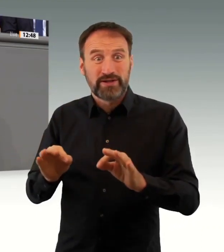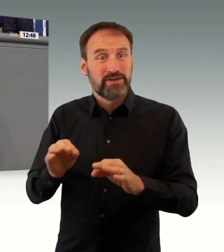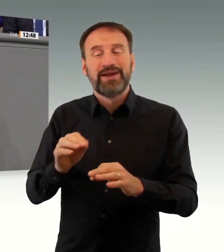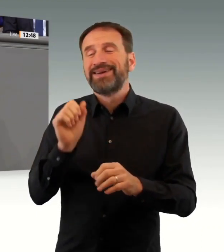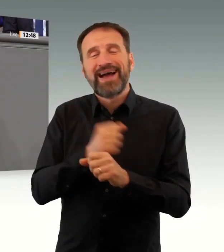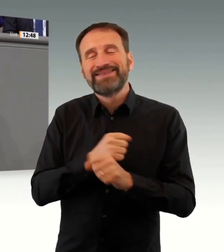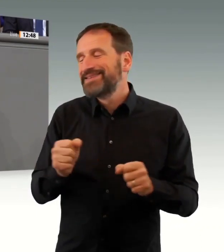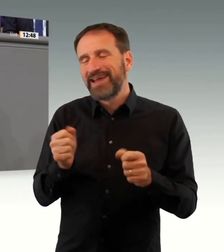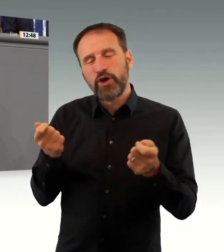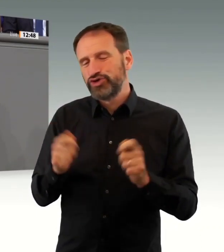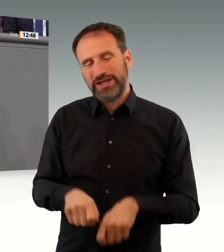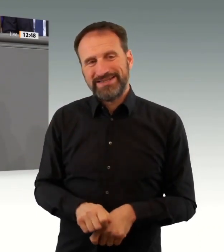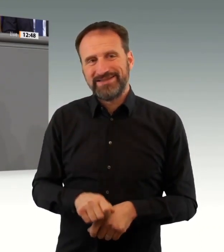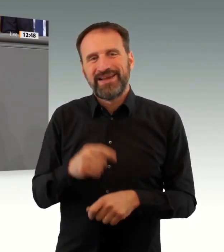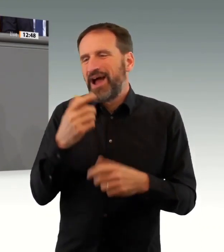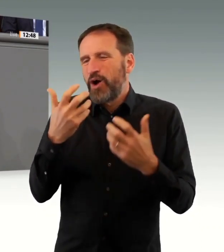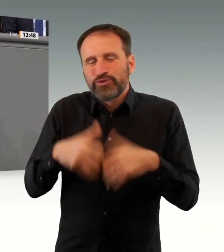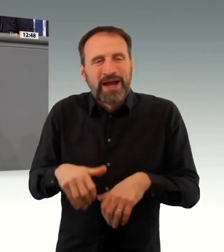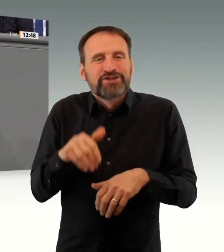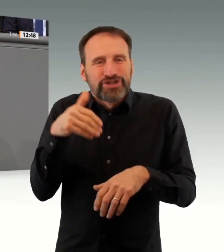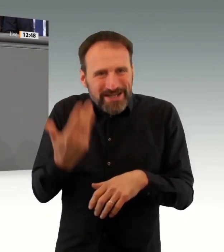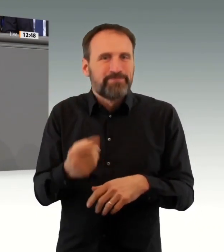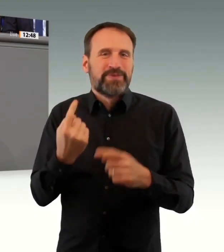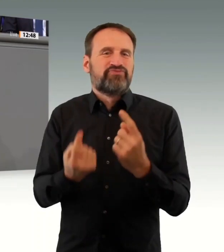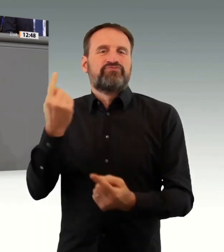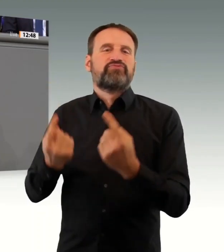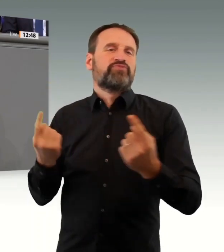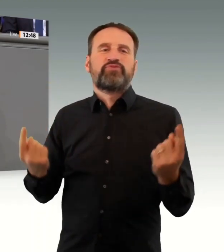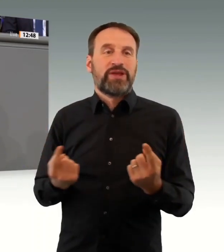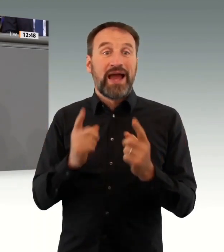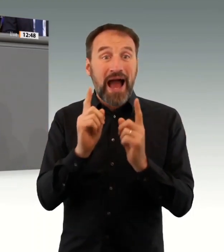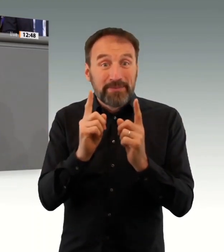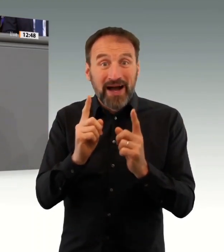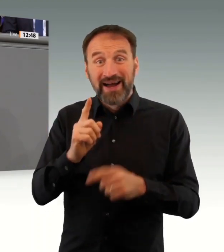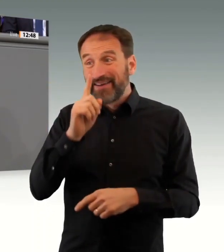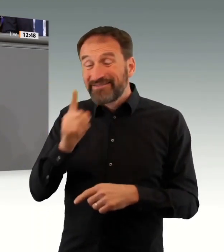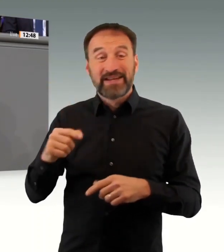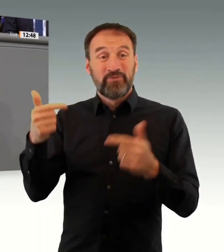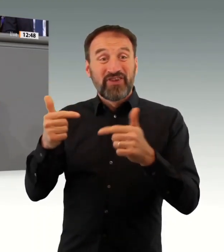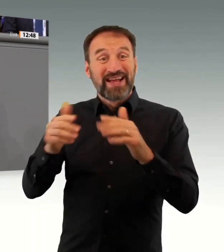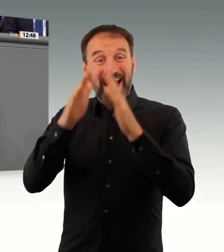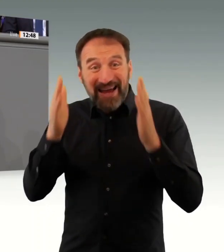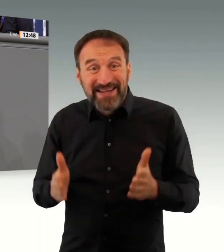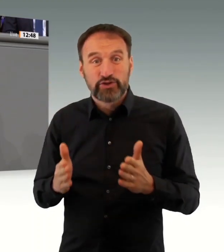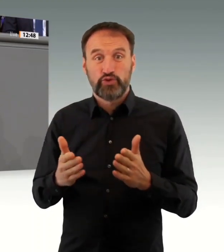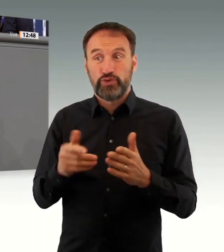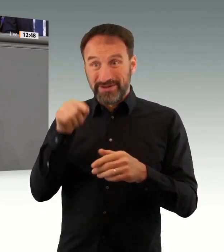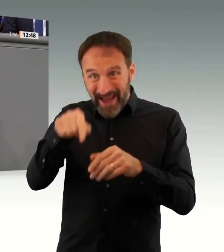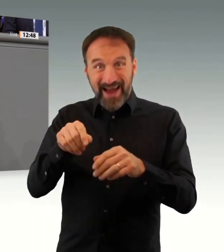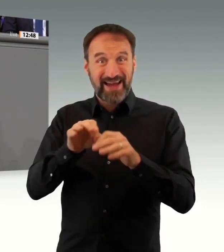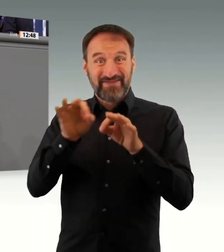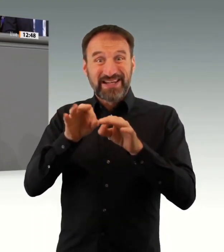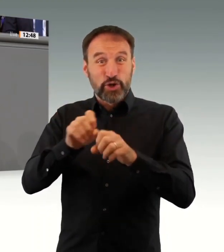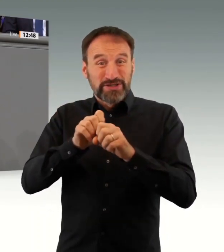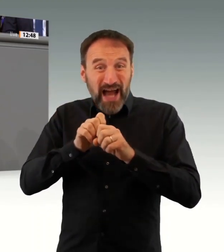Einrichtungen zu verringern. Denn akutkranke, vorerkrankte und hochaltrige